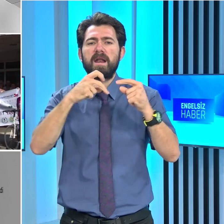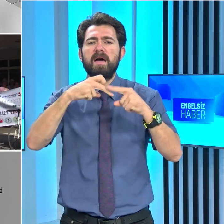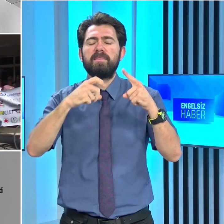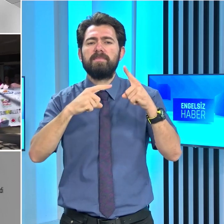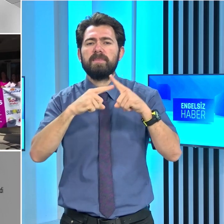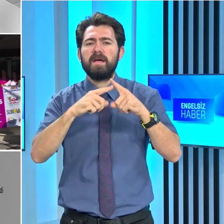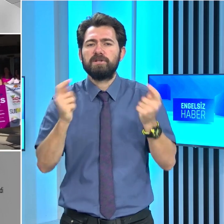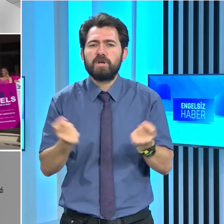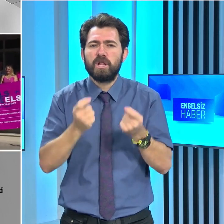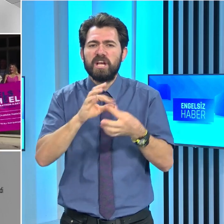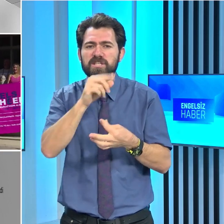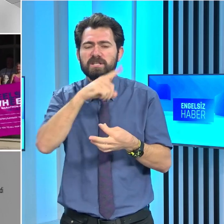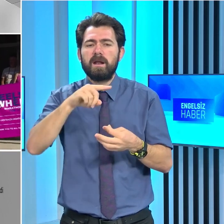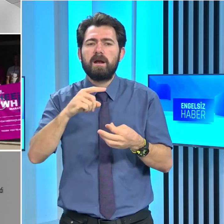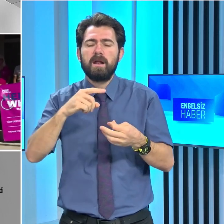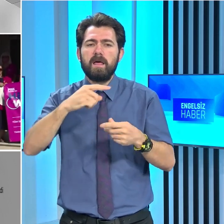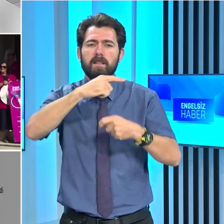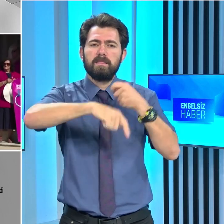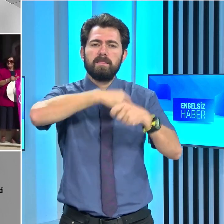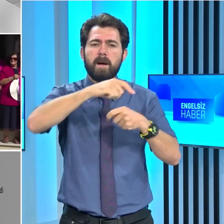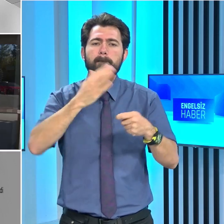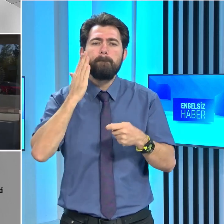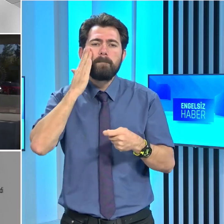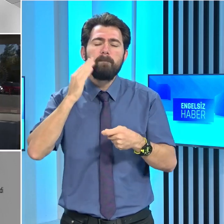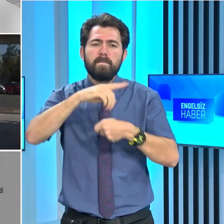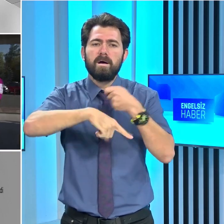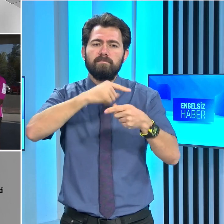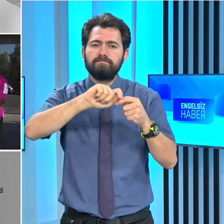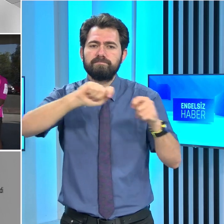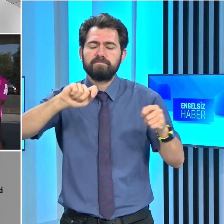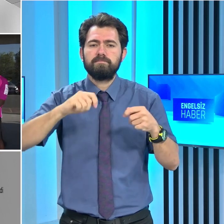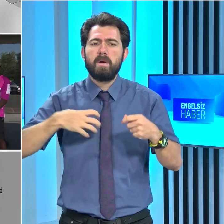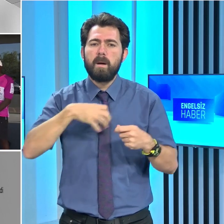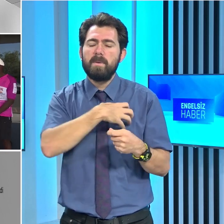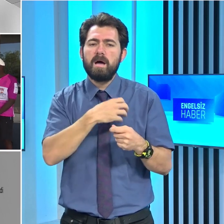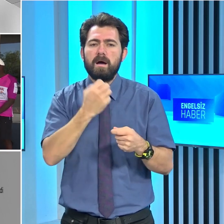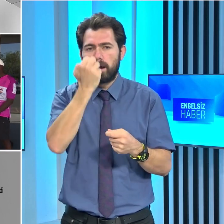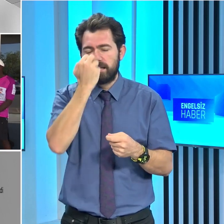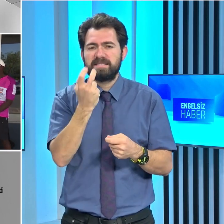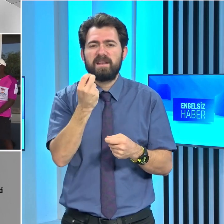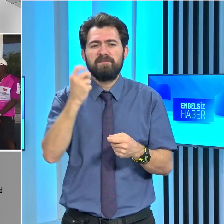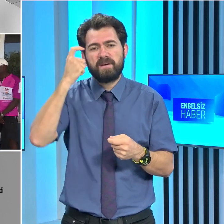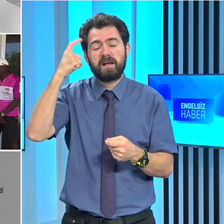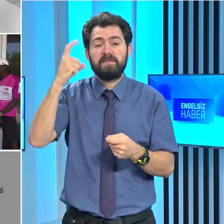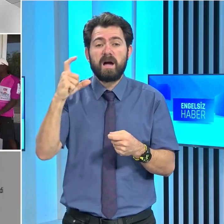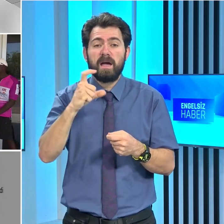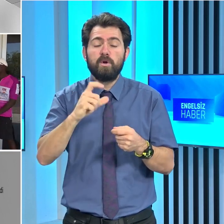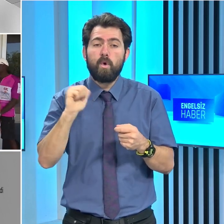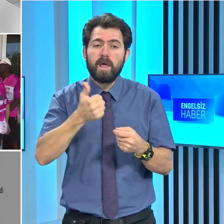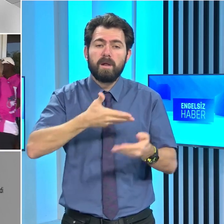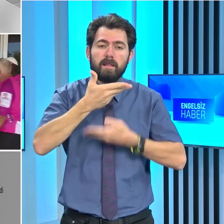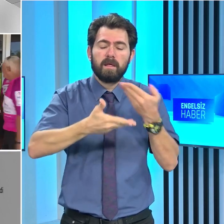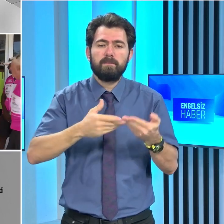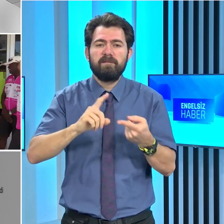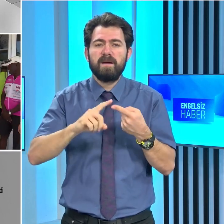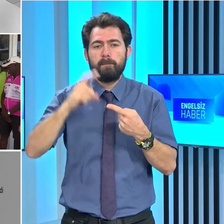taktıkları pembe kurdelelerle meme kanseri farkındalık ayının önemini vurgulamaya ve bilinç oluşturmaya